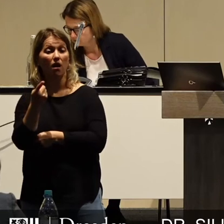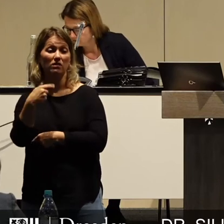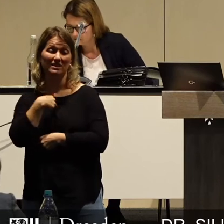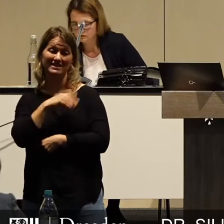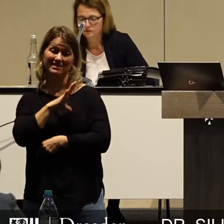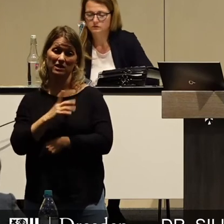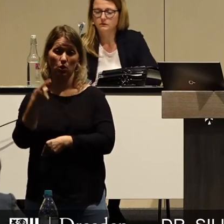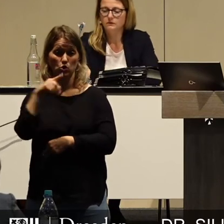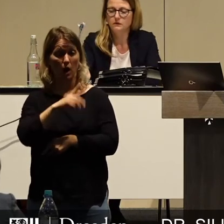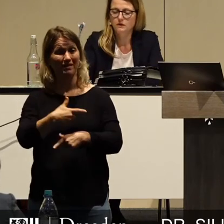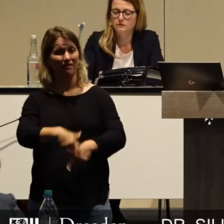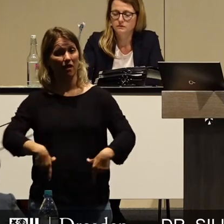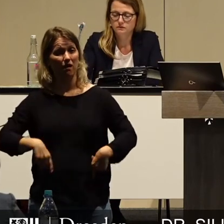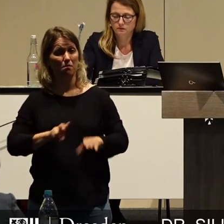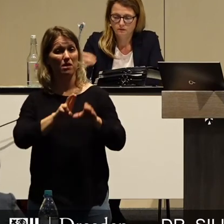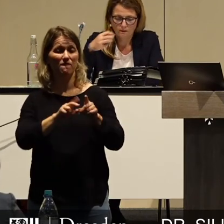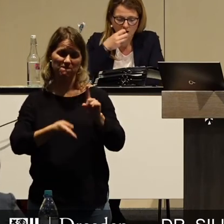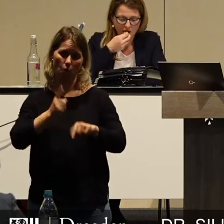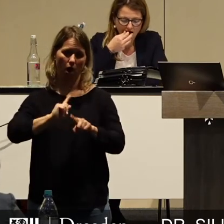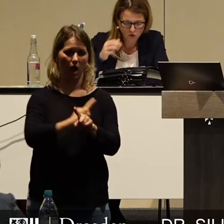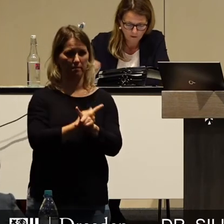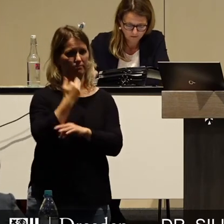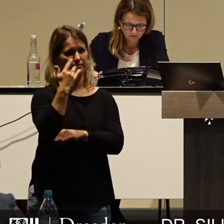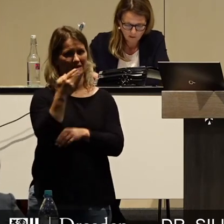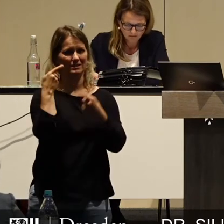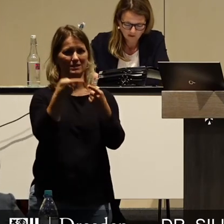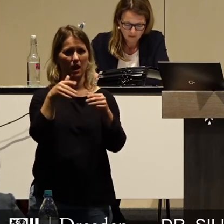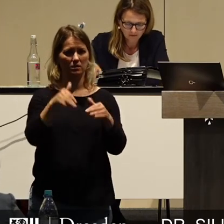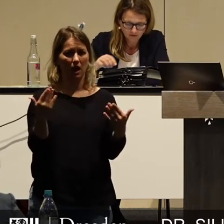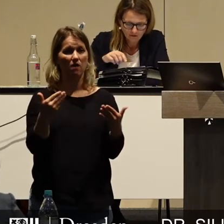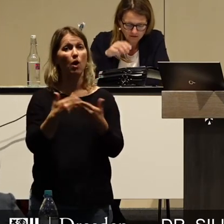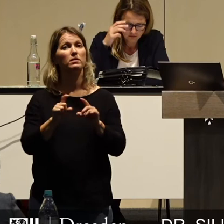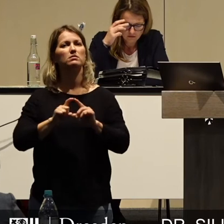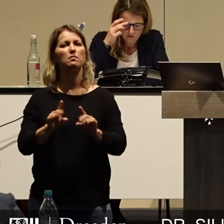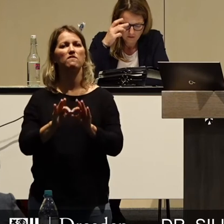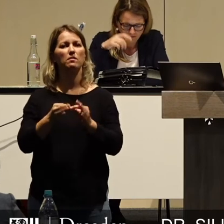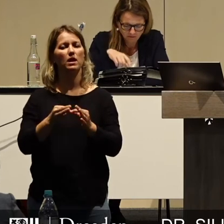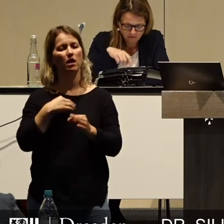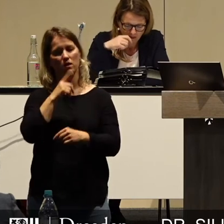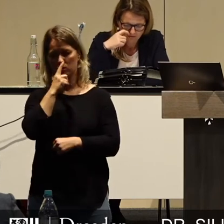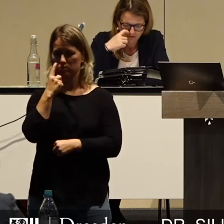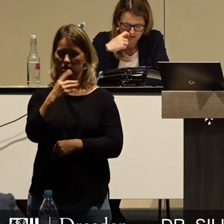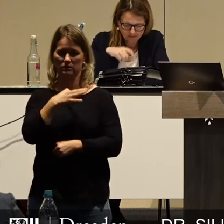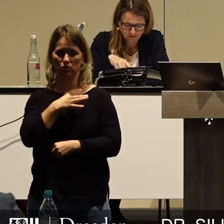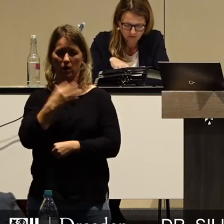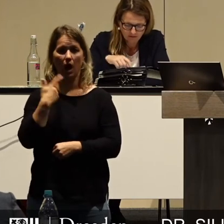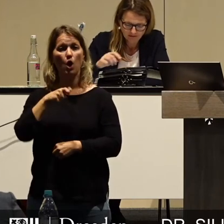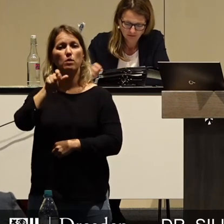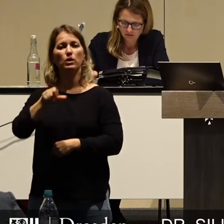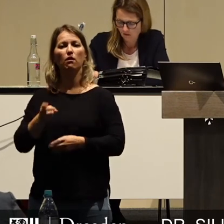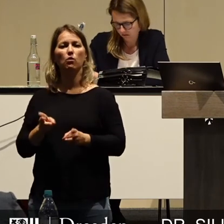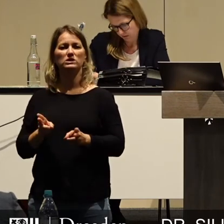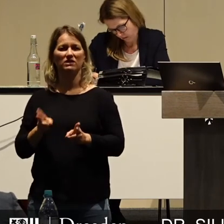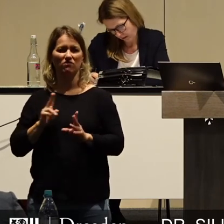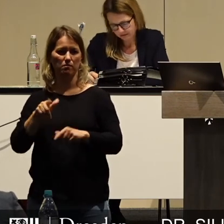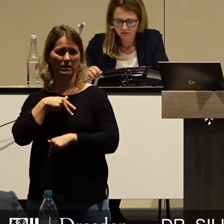abzuschaffen. Das ist letztlich auch unser Ziel. Denn wir sagen Ja zur Familie. Und als bürgerlich-konservative Partei ist